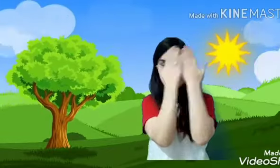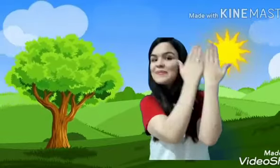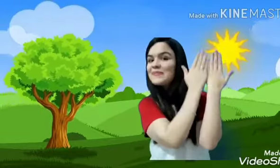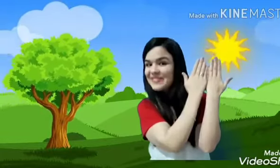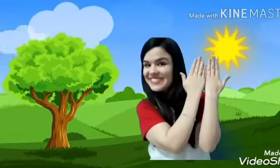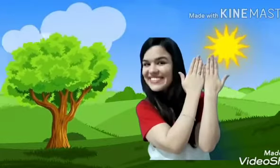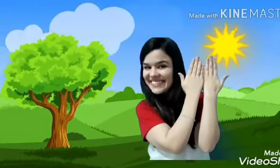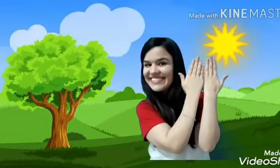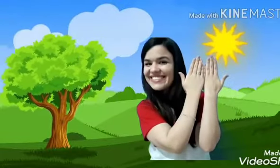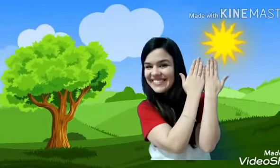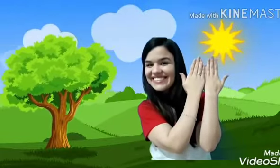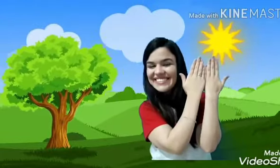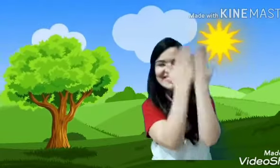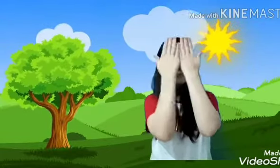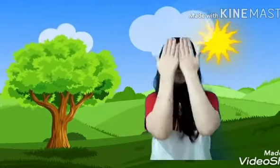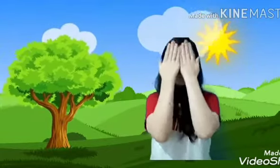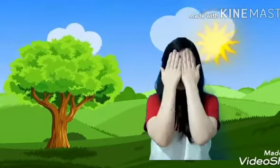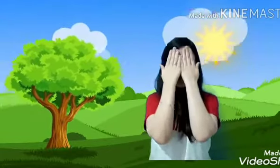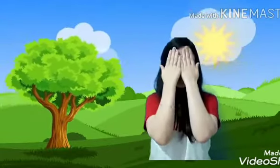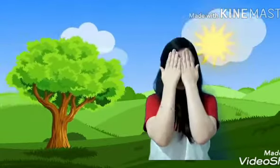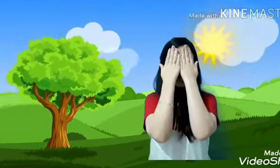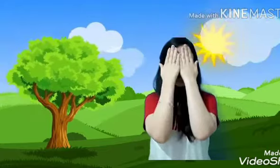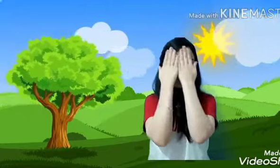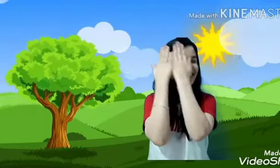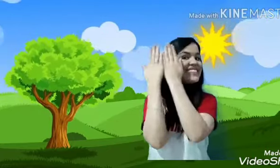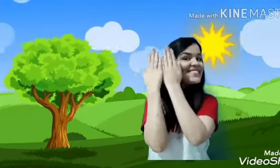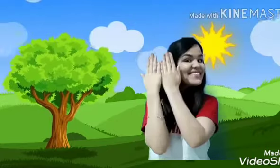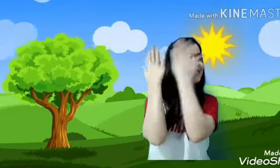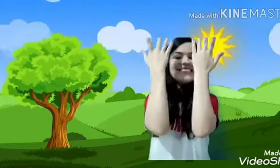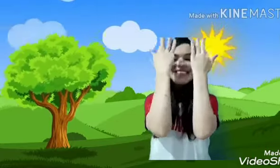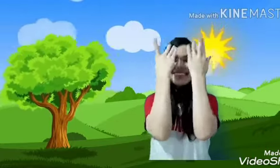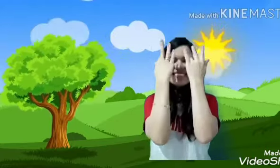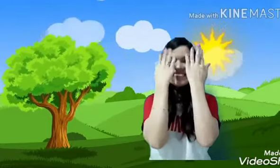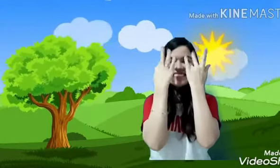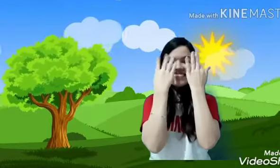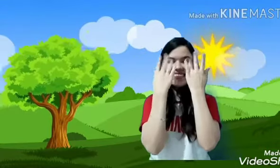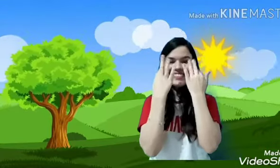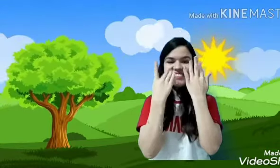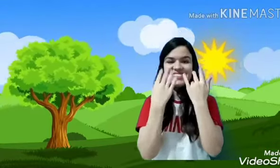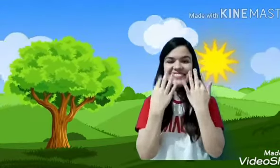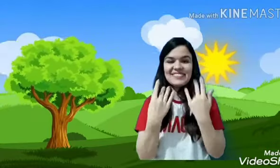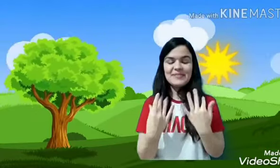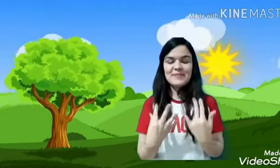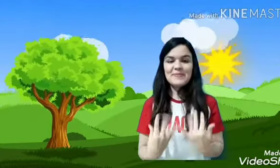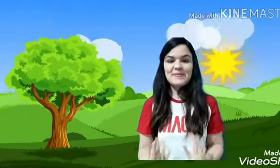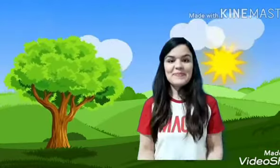porque vai chover Fecha a janelinha porque vai chover